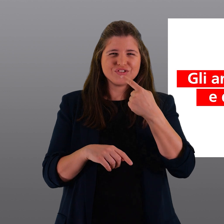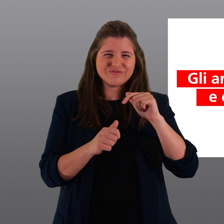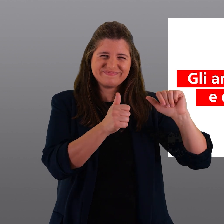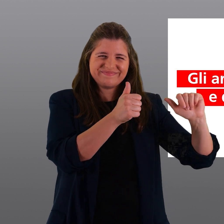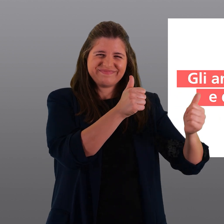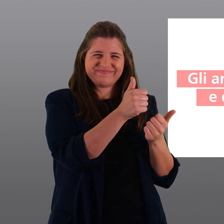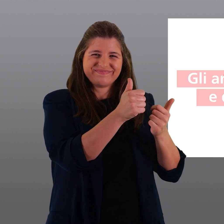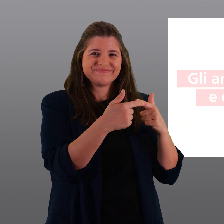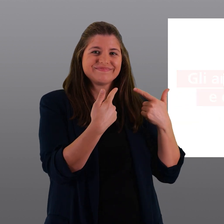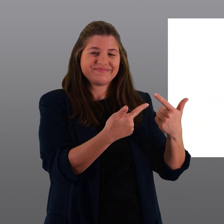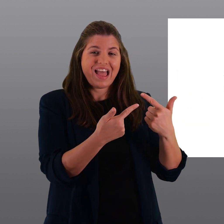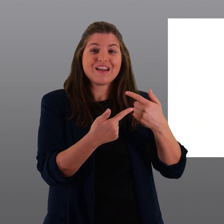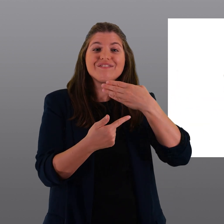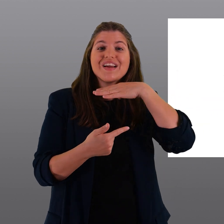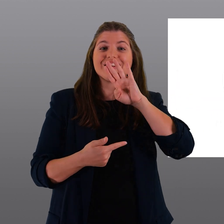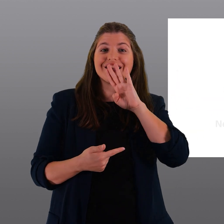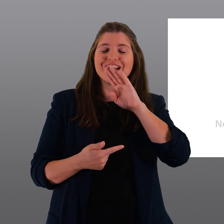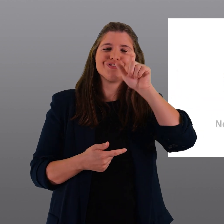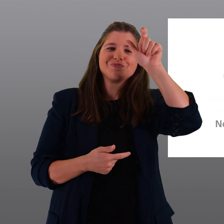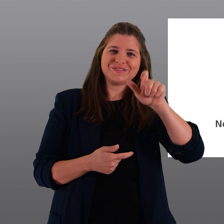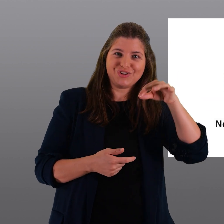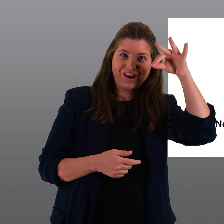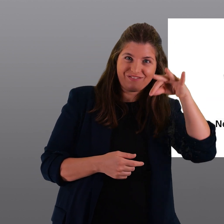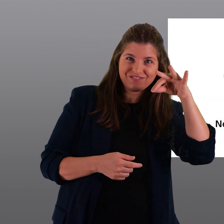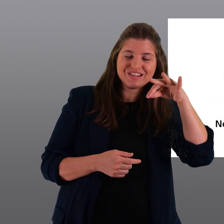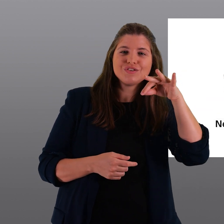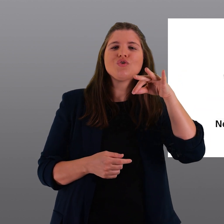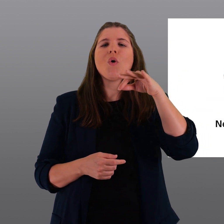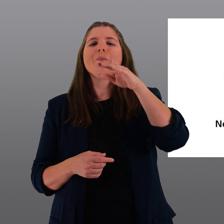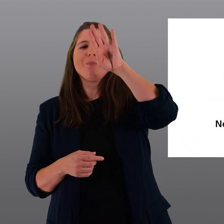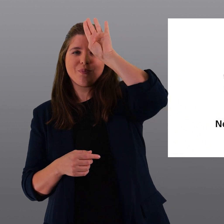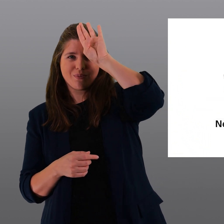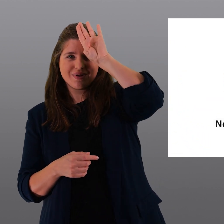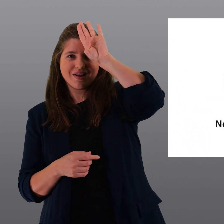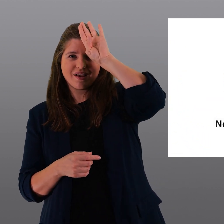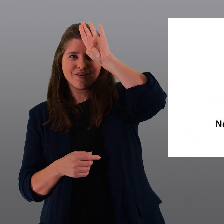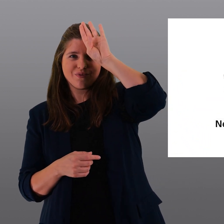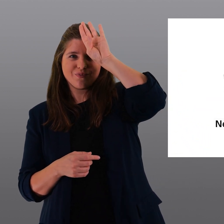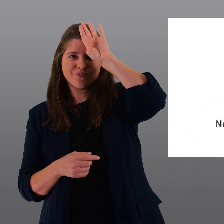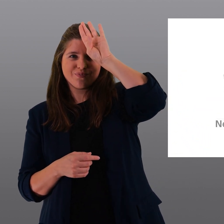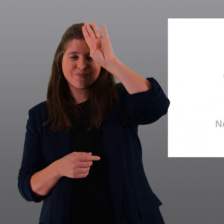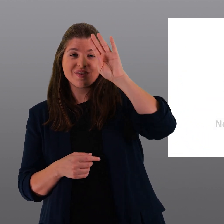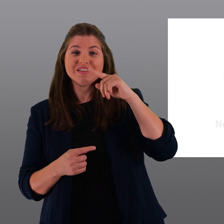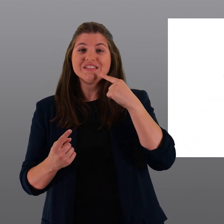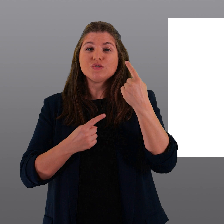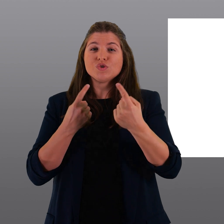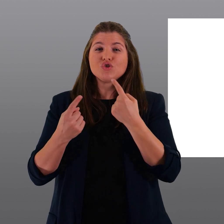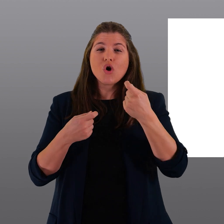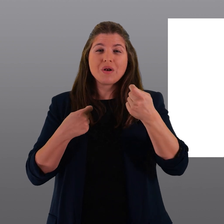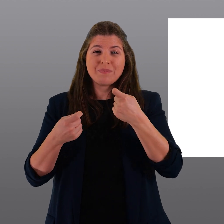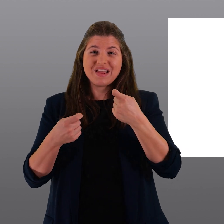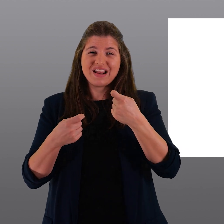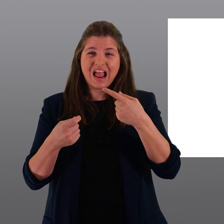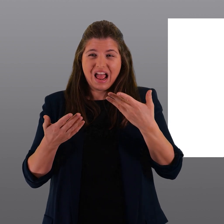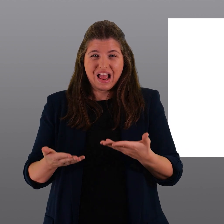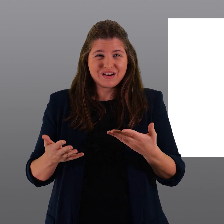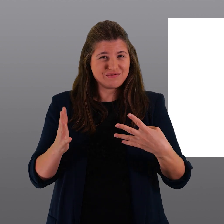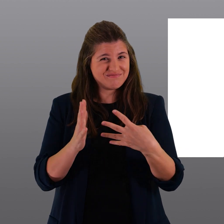chiaro che la sublocazione è una prassi vantaggiosa sia per i locatari che per i locatori. Tuttavia, la difficile